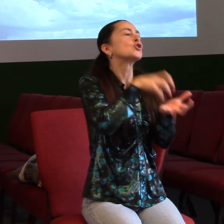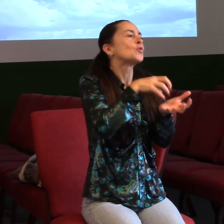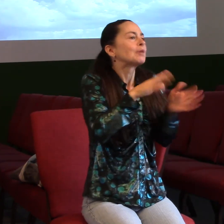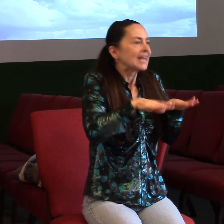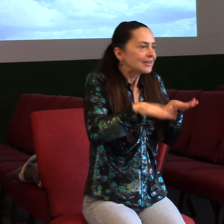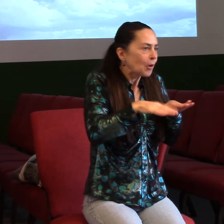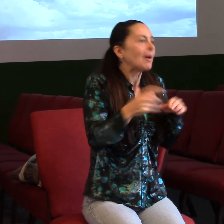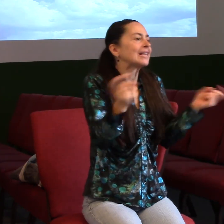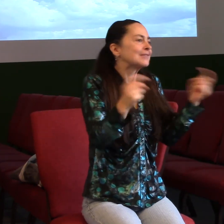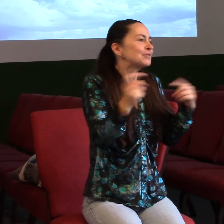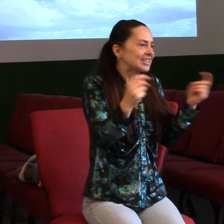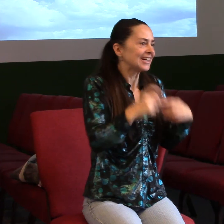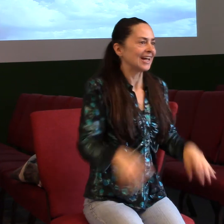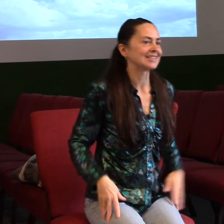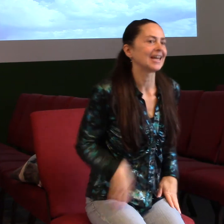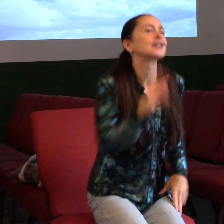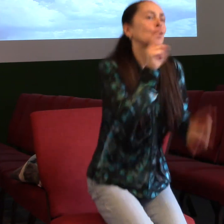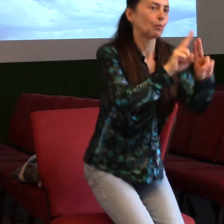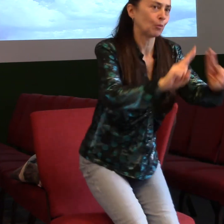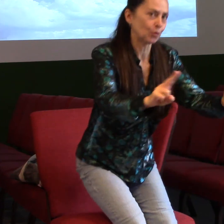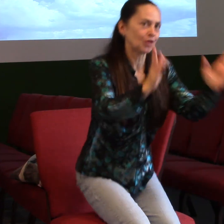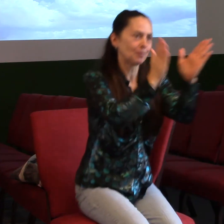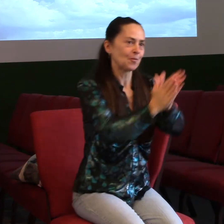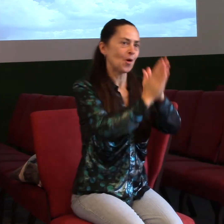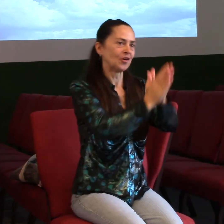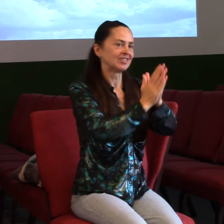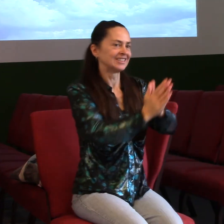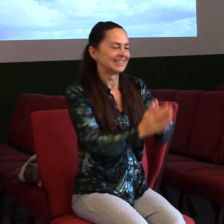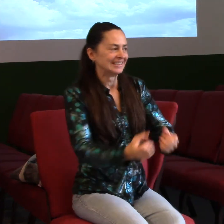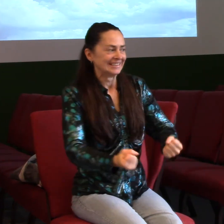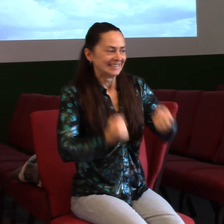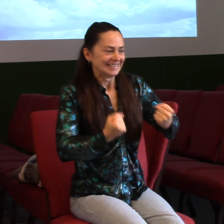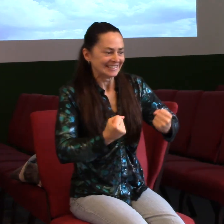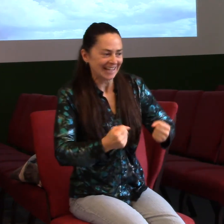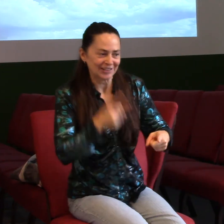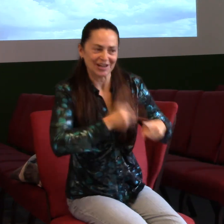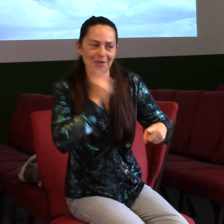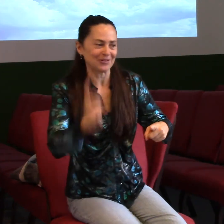prosím vás, jo? Je to dost velký úkol, ale pracujeme na tom.